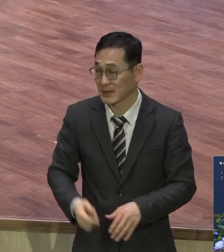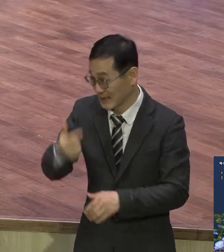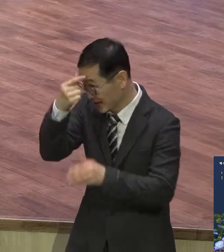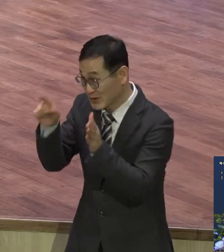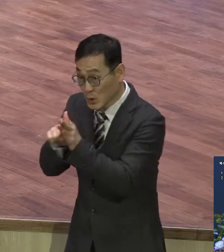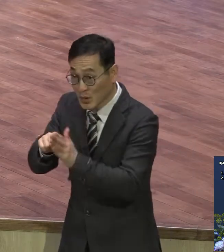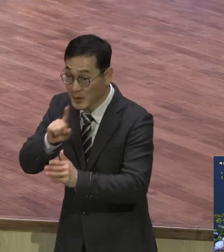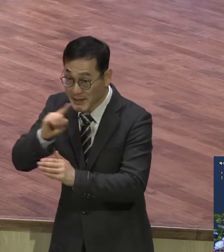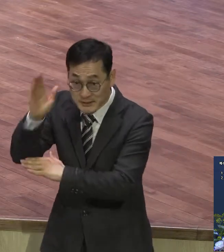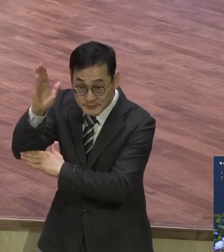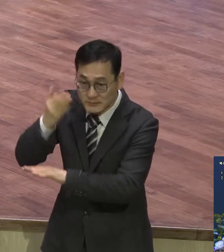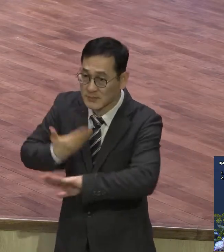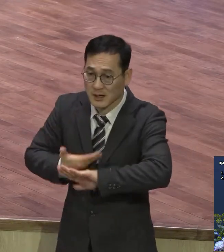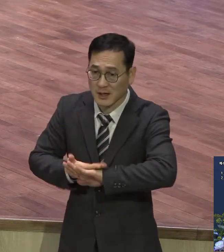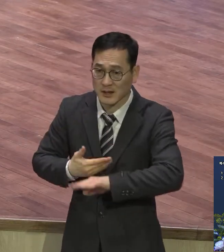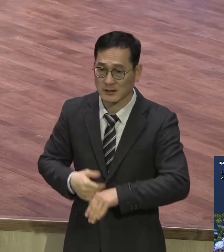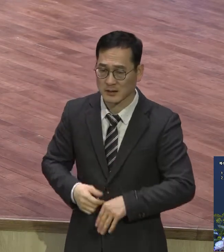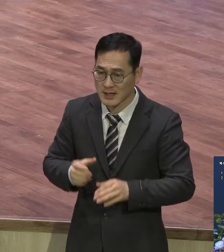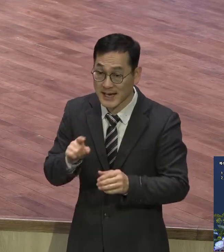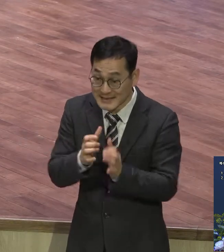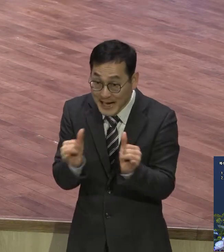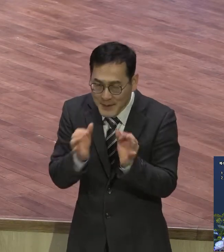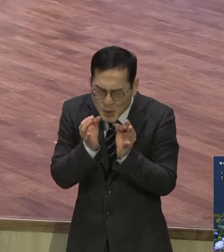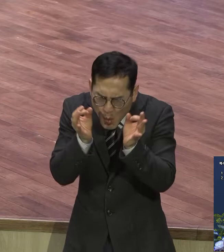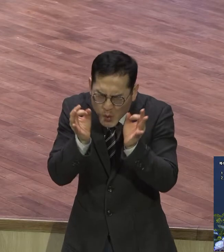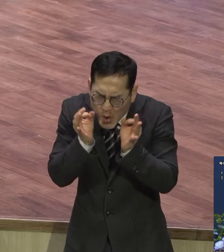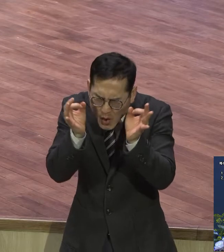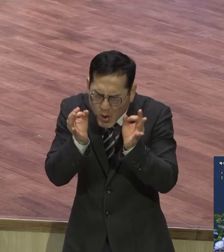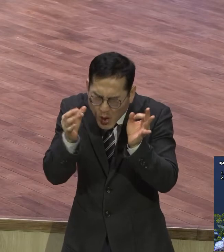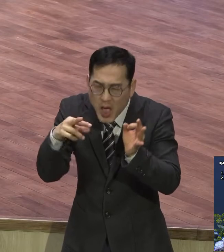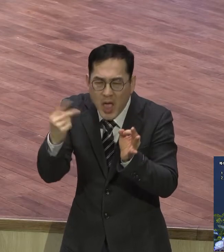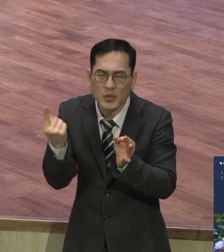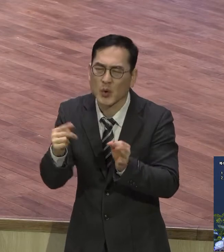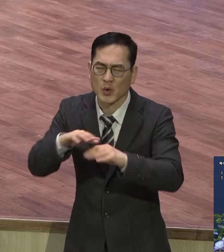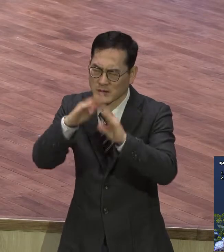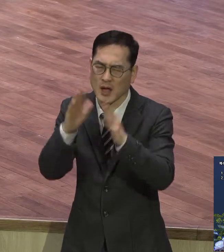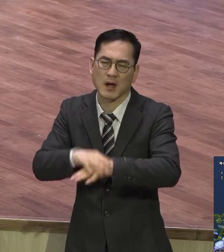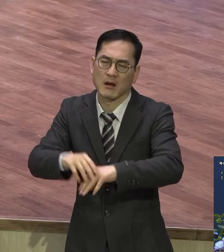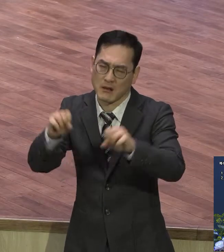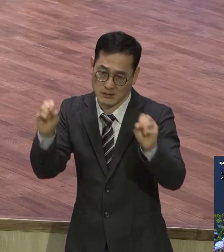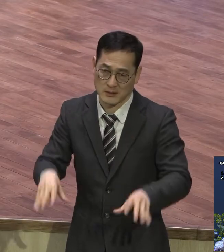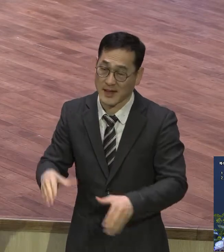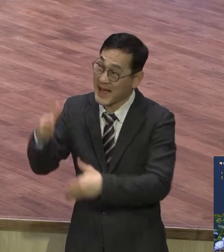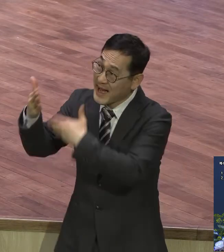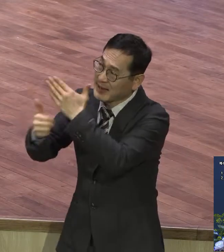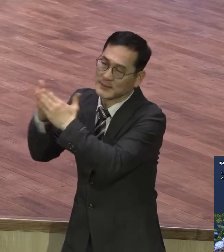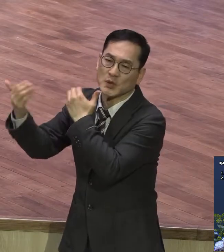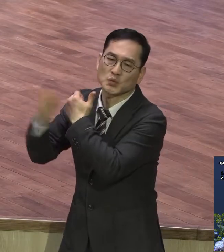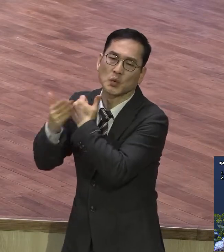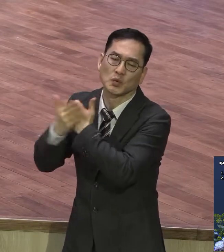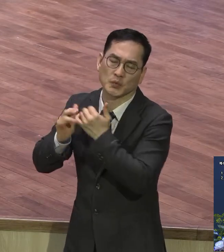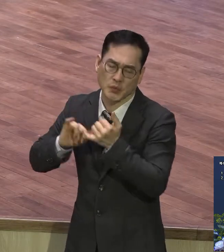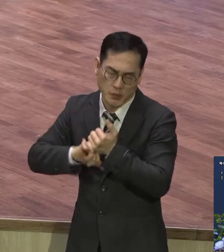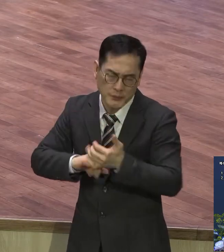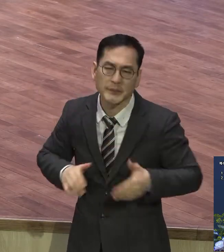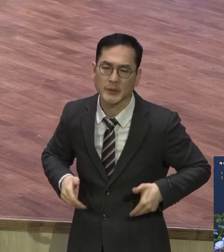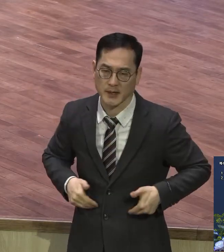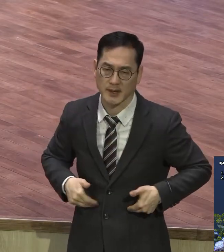하나님으로부터 임하는 의가 절대적으로 필요한 인간이다 하나님으로부터 임하는 의